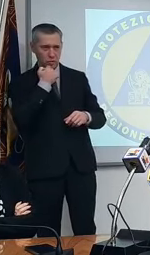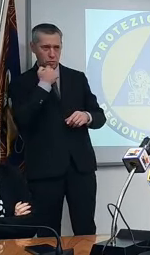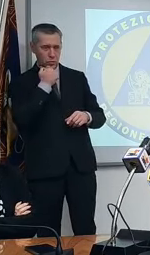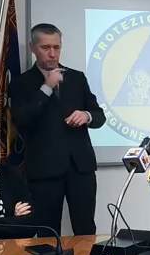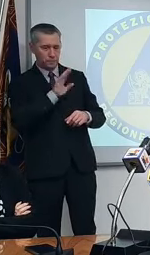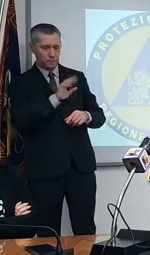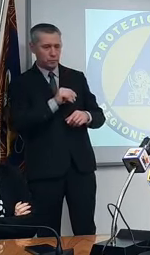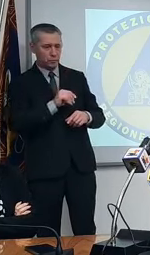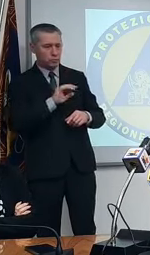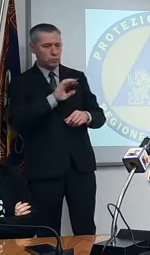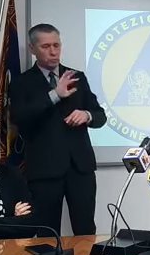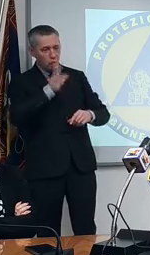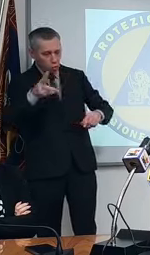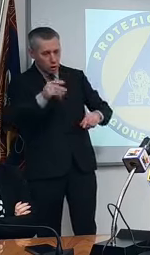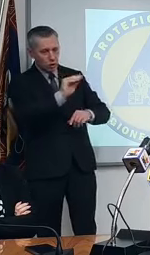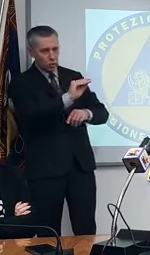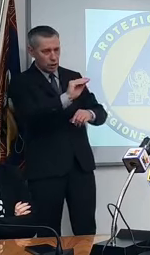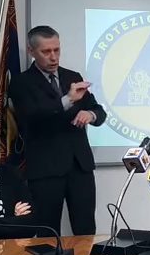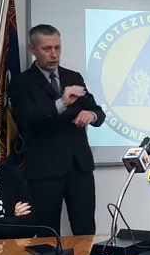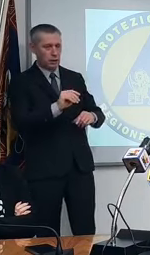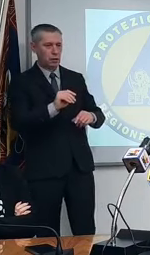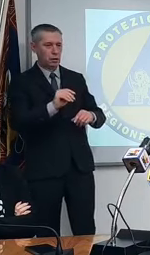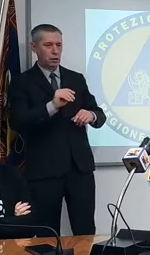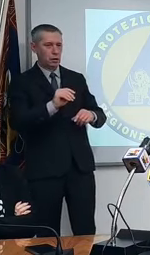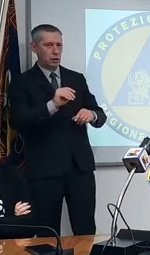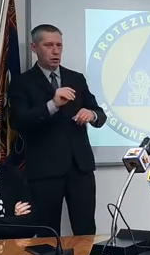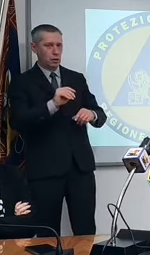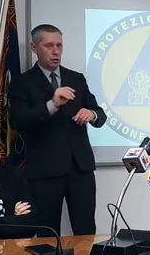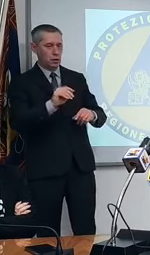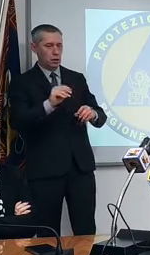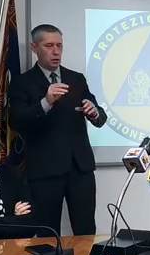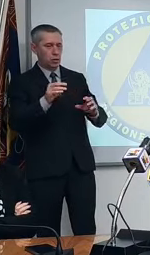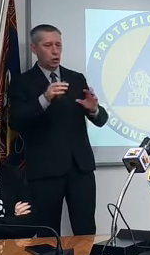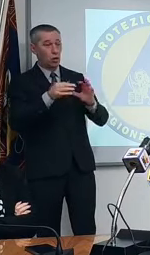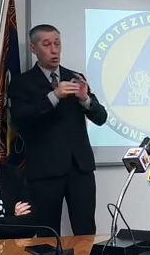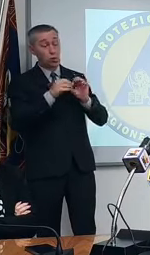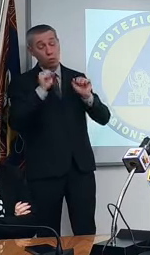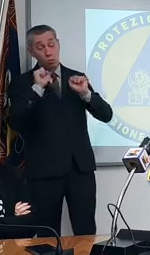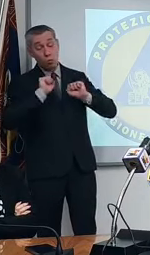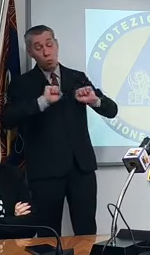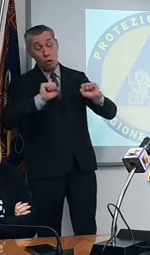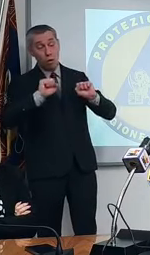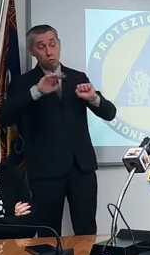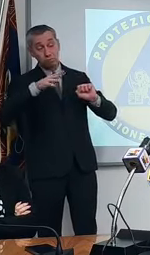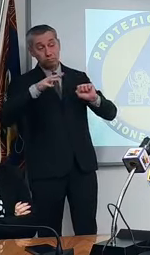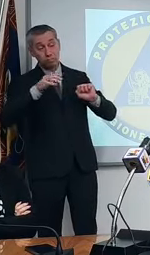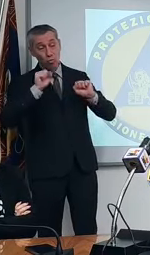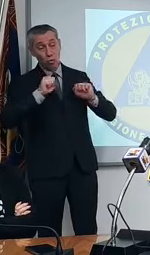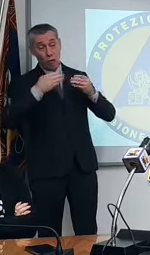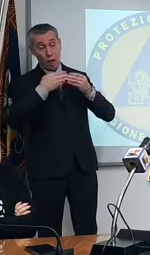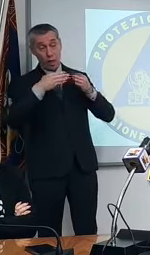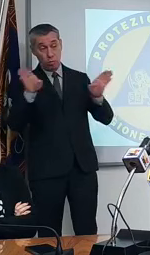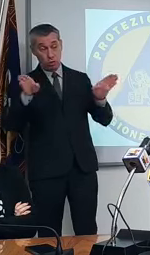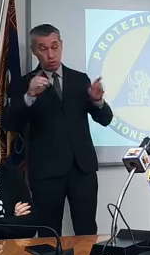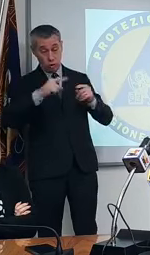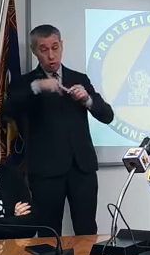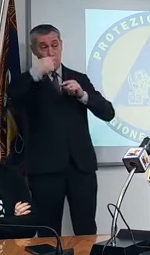un'altra domanda riguarda le possibili aperture dopo il 20